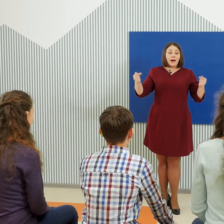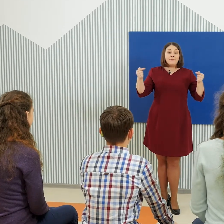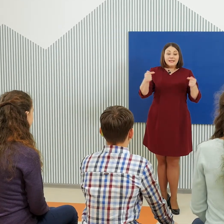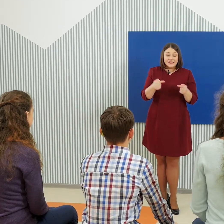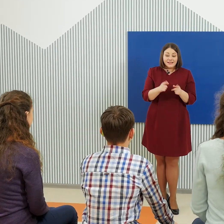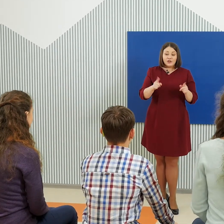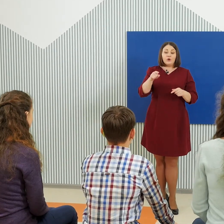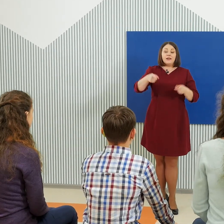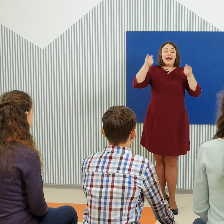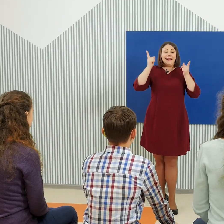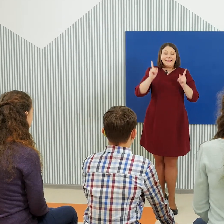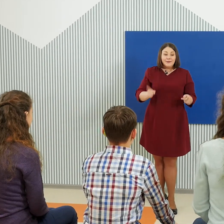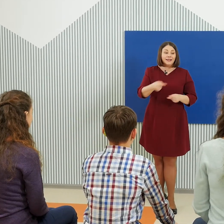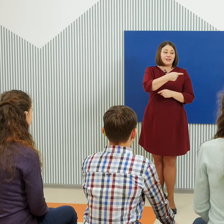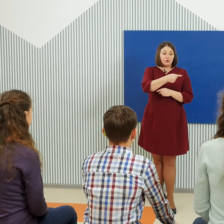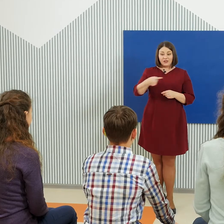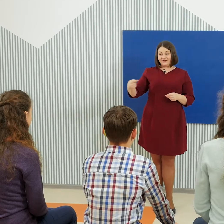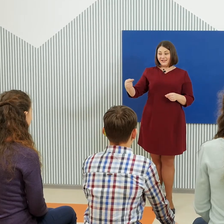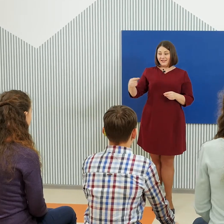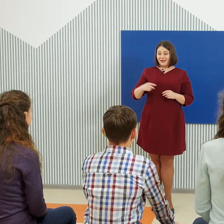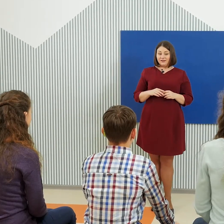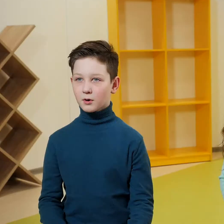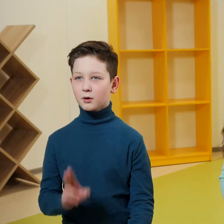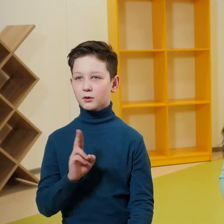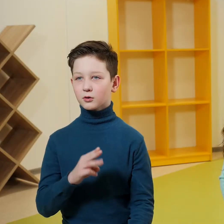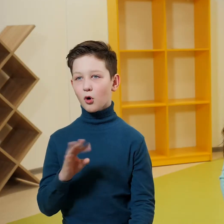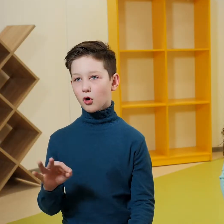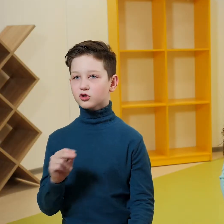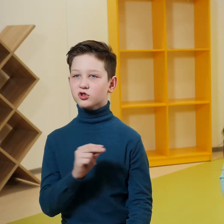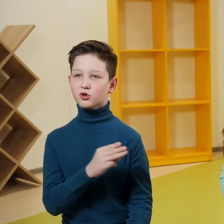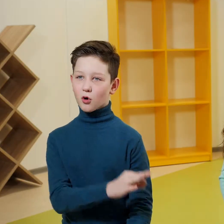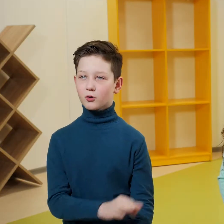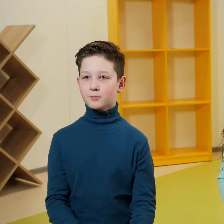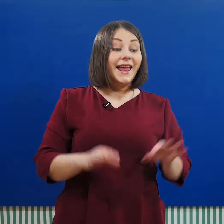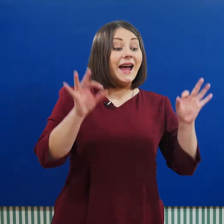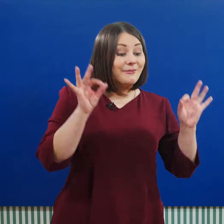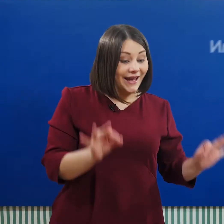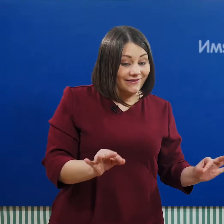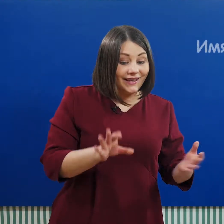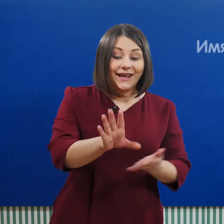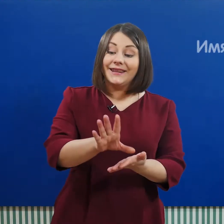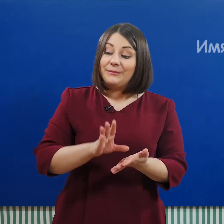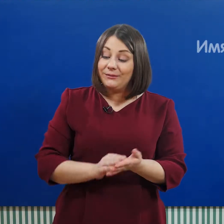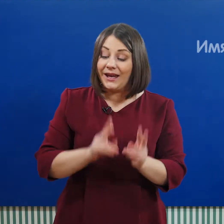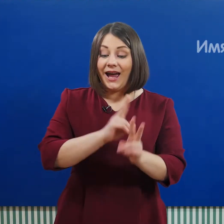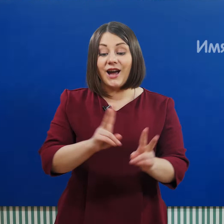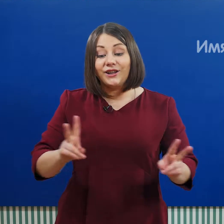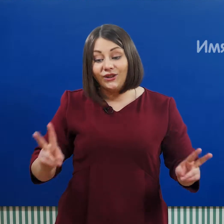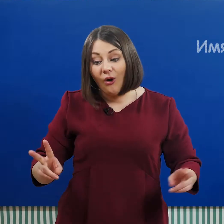определить, что это именно существительное? Кто? Что? Правильно! Например, кто?